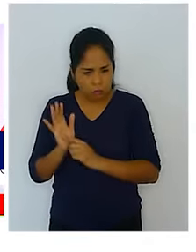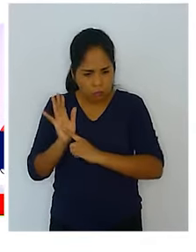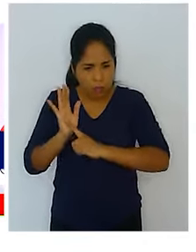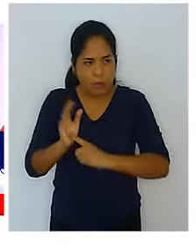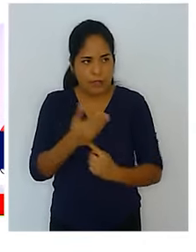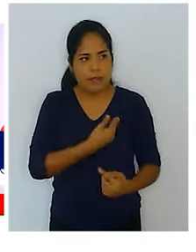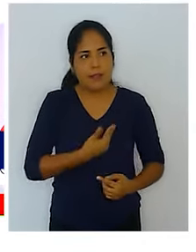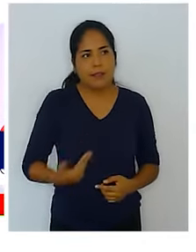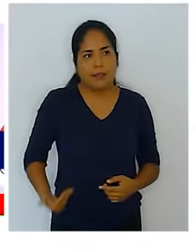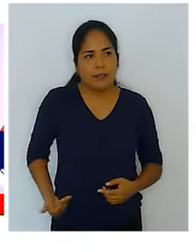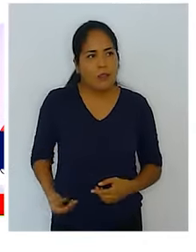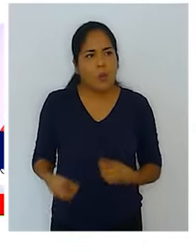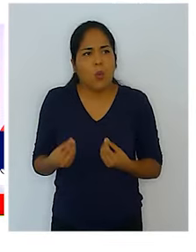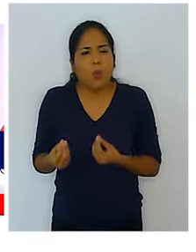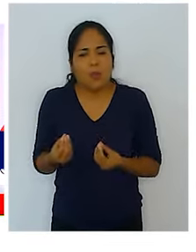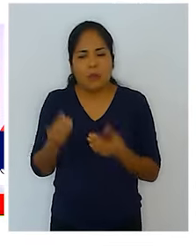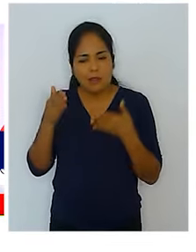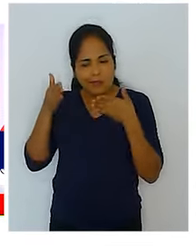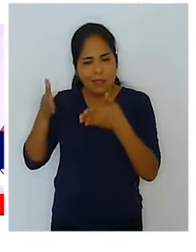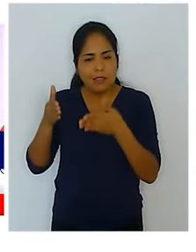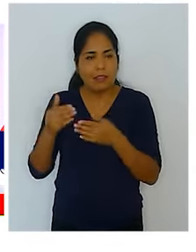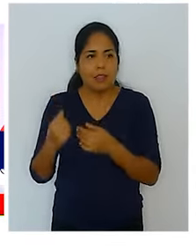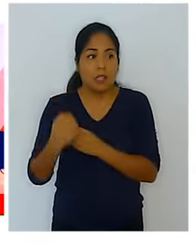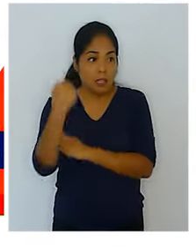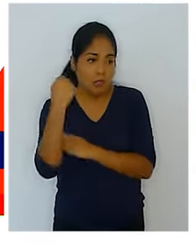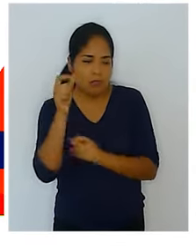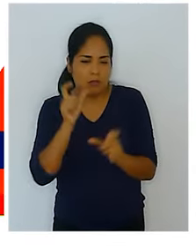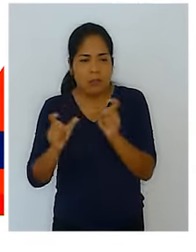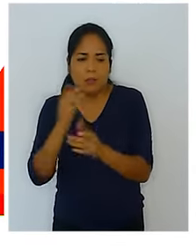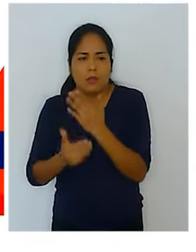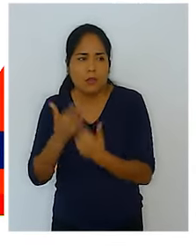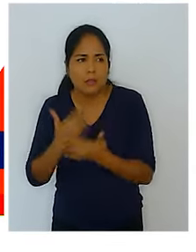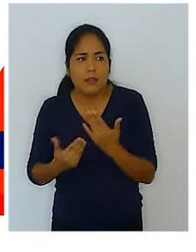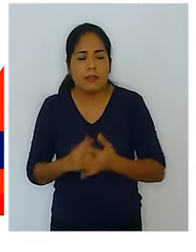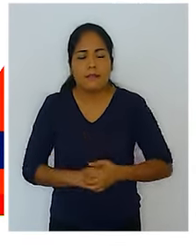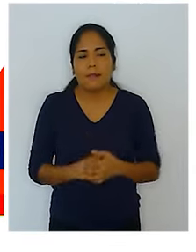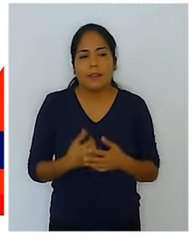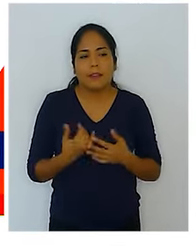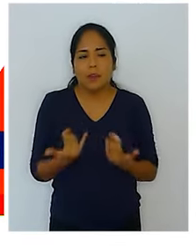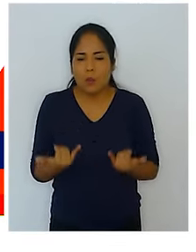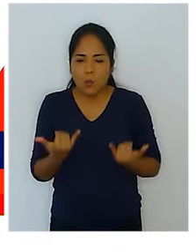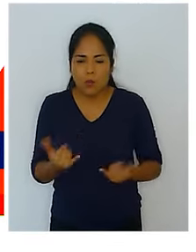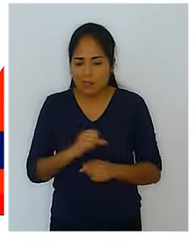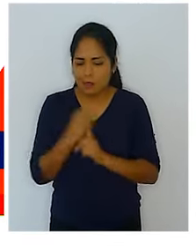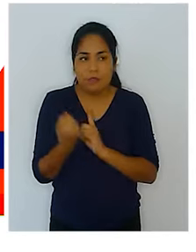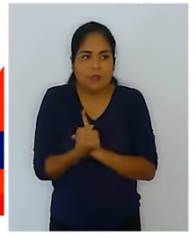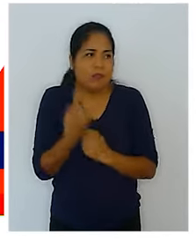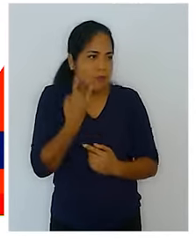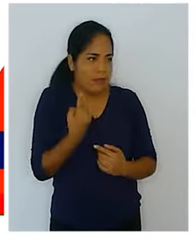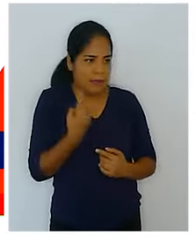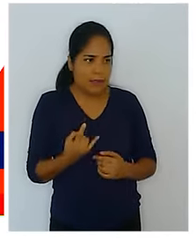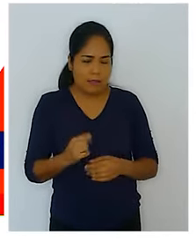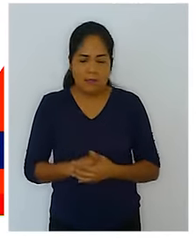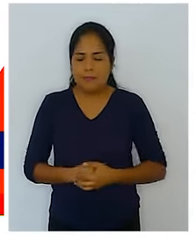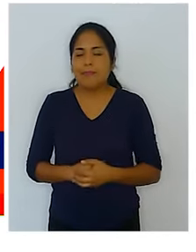la posición del Estado respecto a los derechos de las personas con discapacidad en esta situación